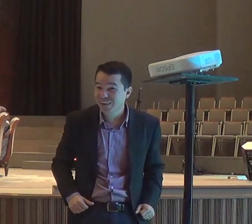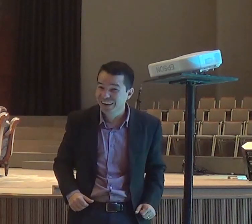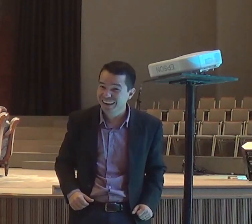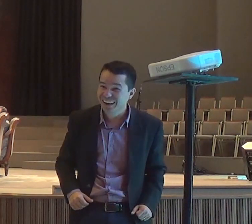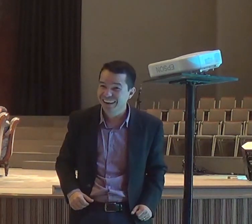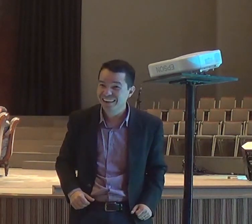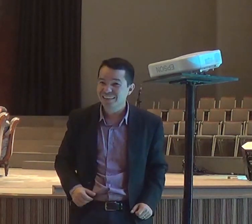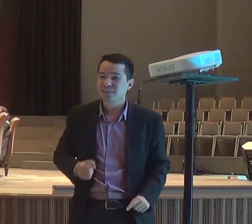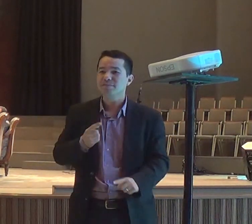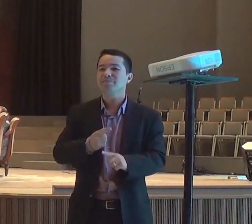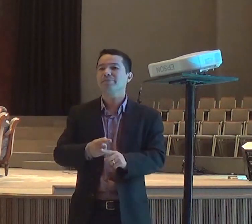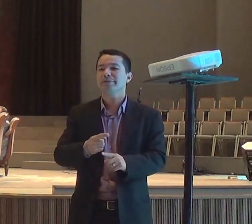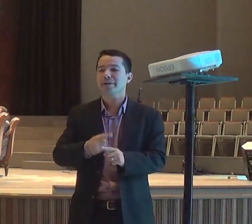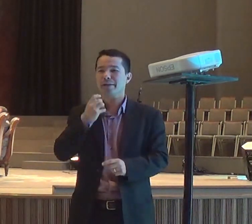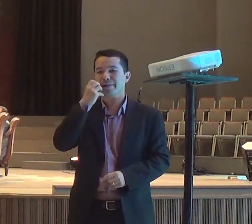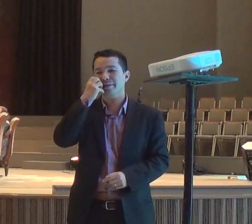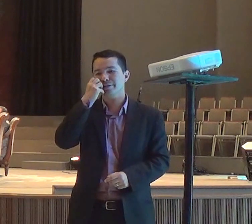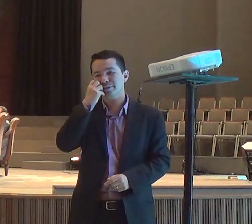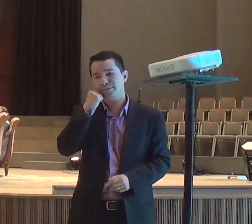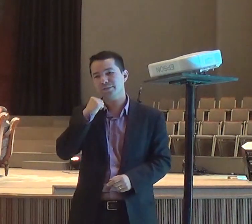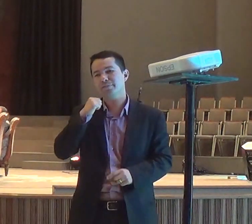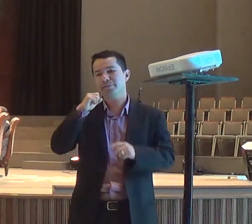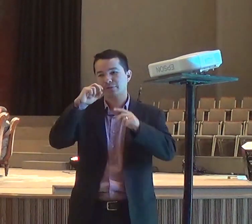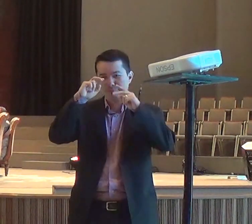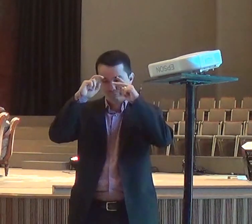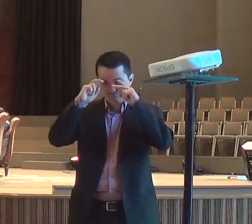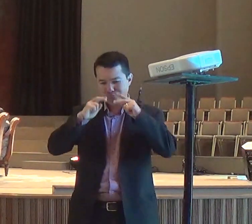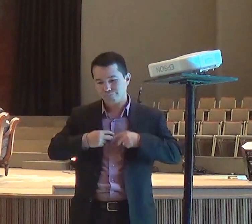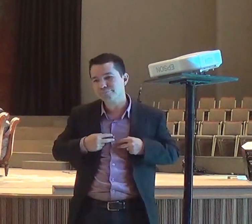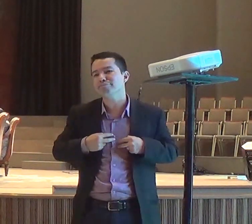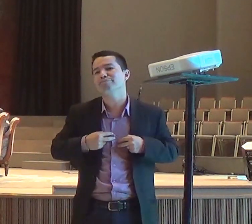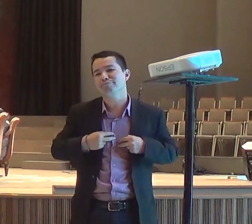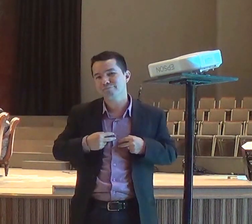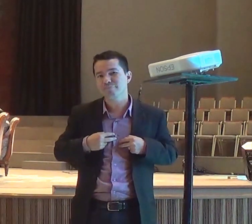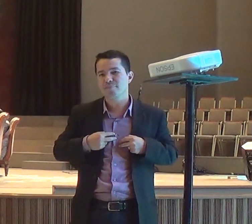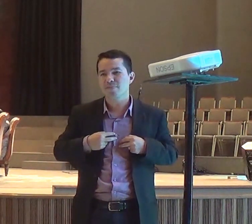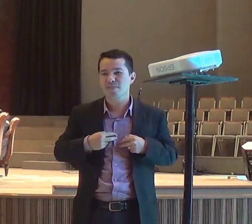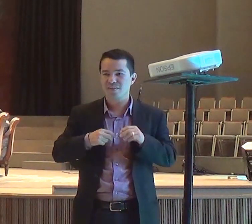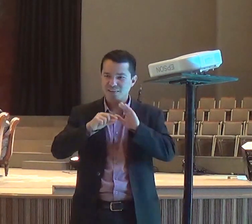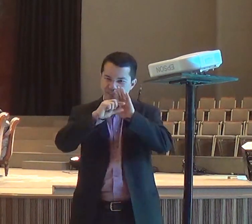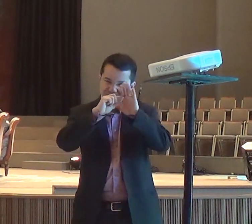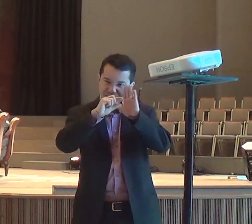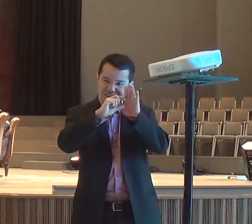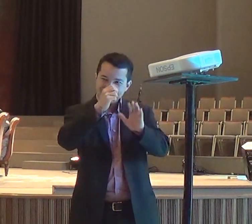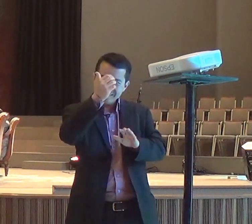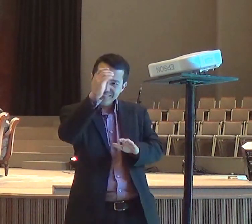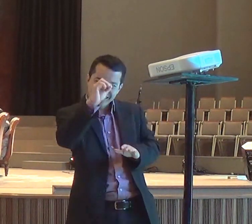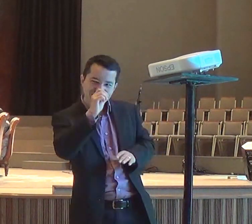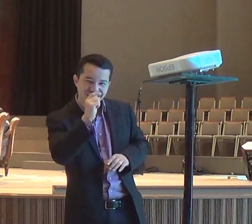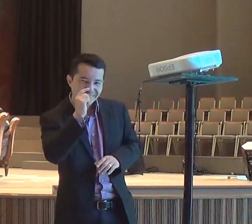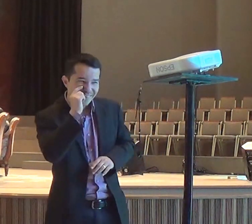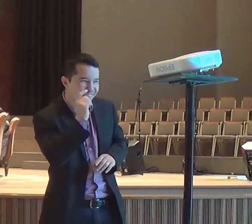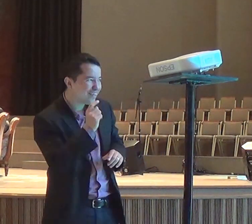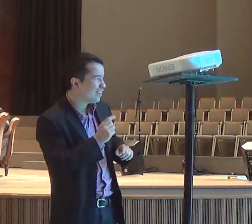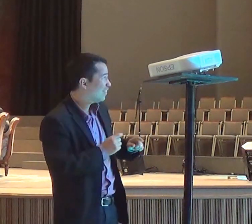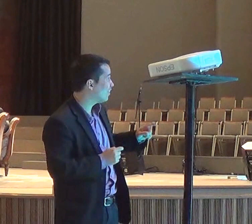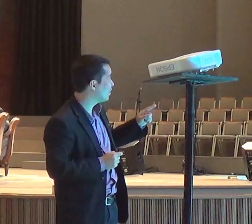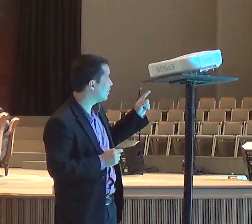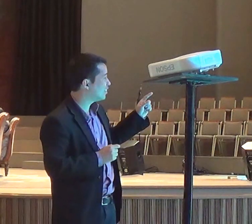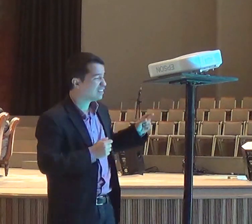Jeová é Deus, tinham mudado, olha só, o que ele diz, no verso 10, e ele respondeu, tenho sido, muito zeloso, pelo Senhor,